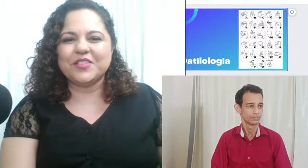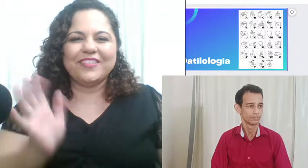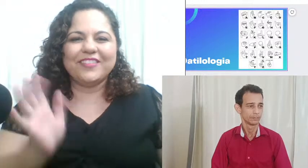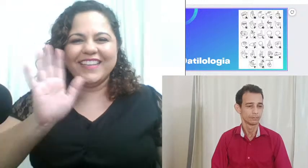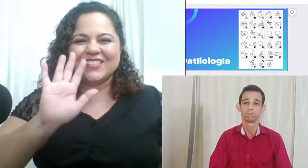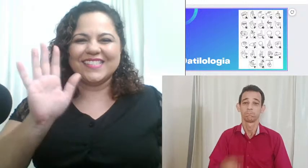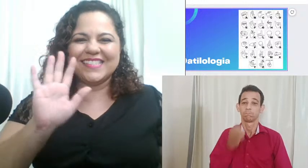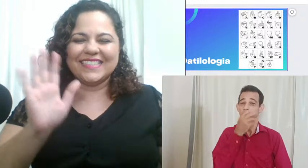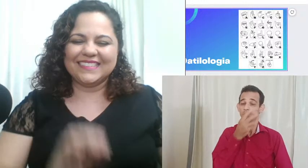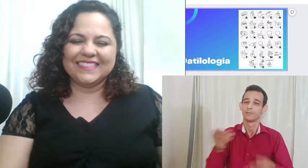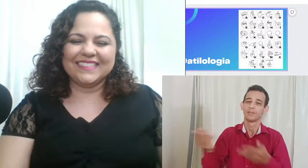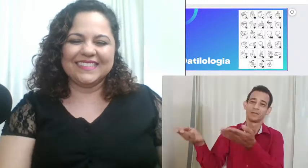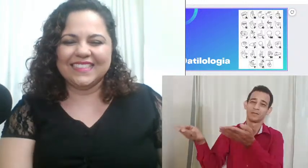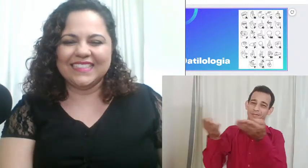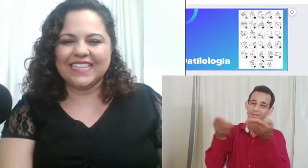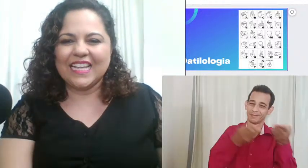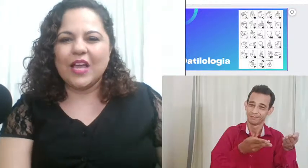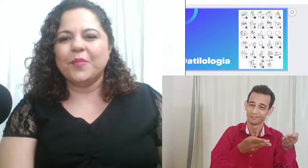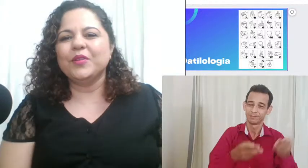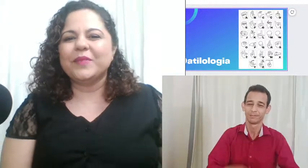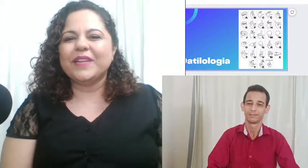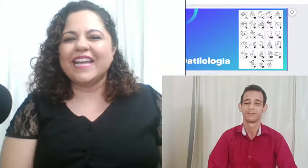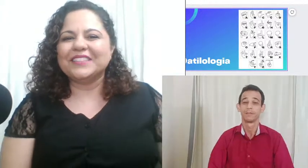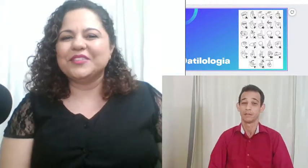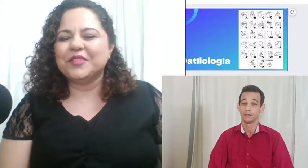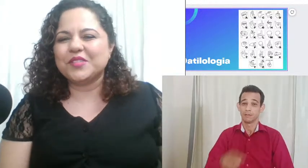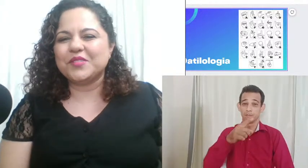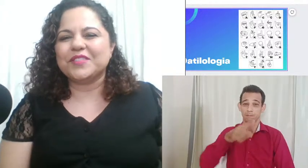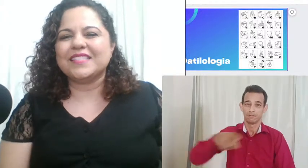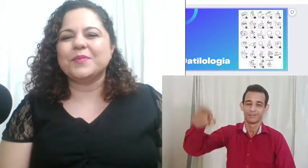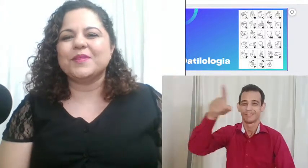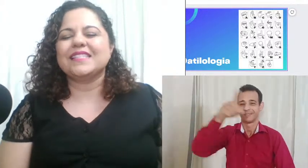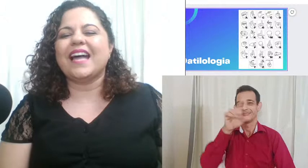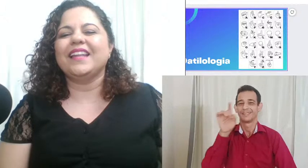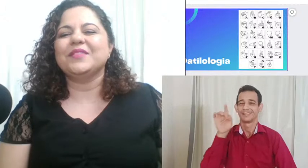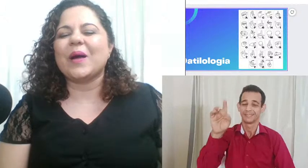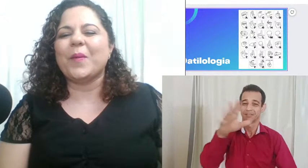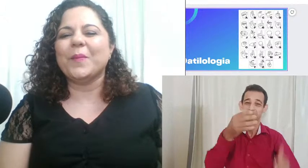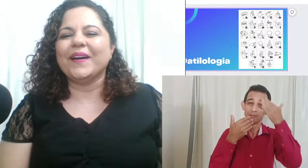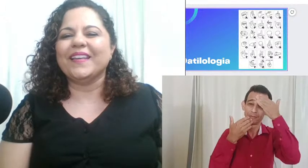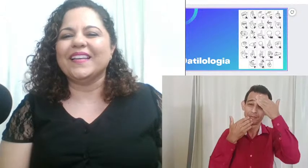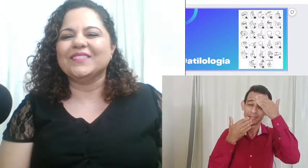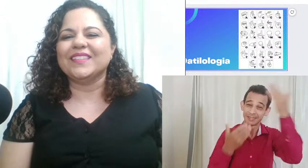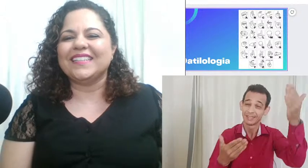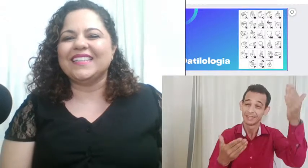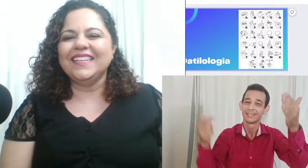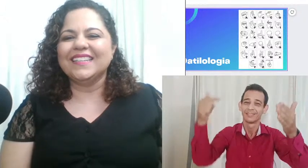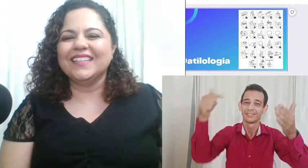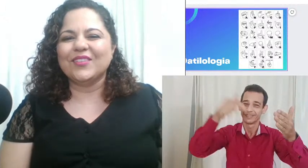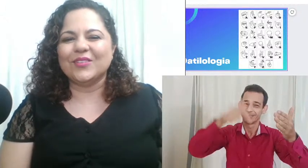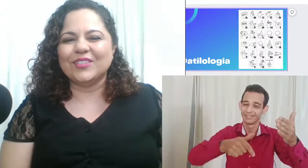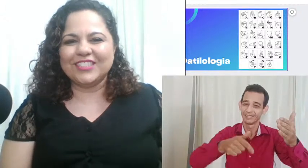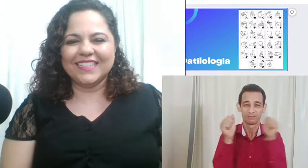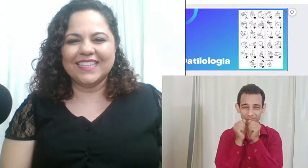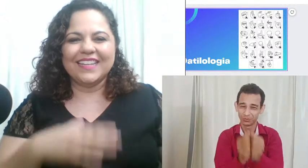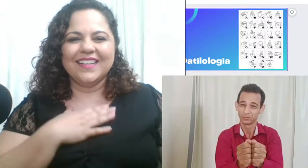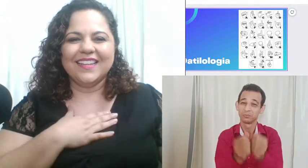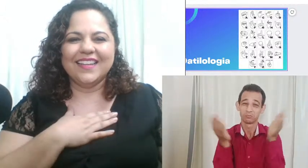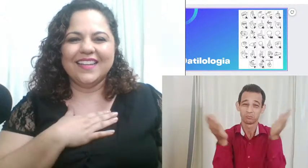-vindos. Muito obrigada a todos vocês por estarem nos acompanhando aqui hoje. Eu